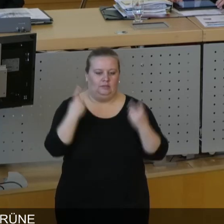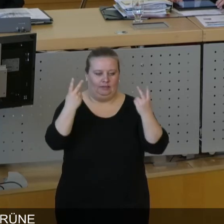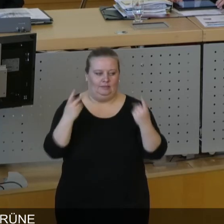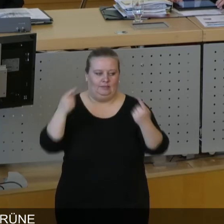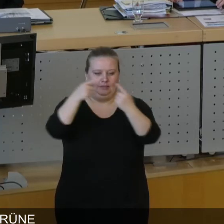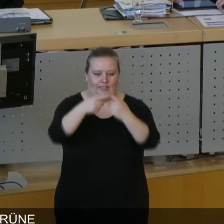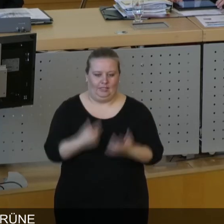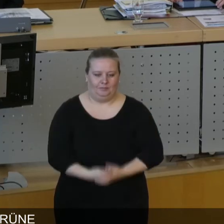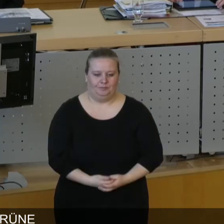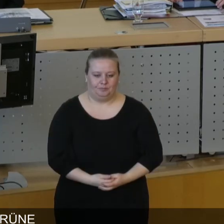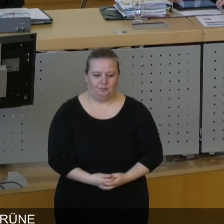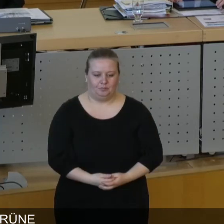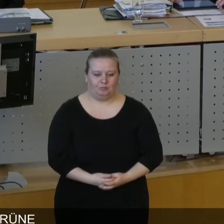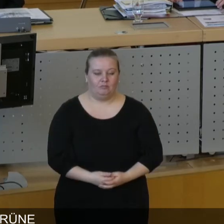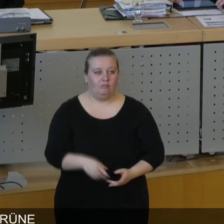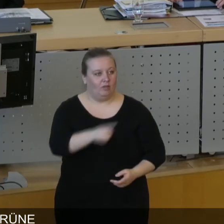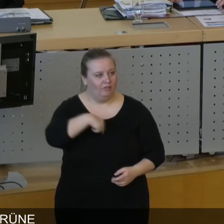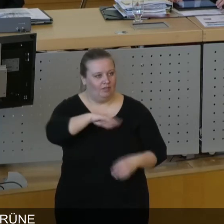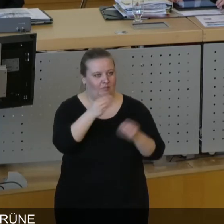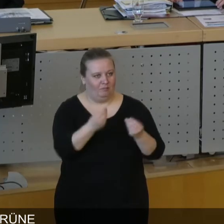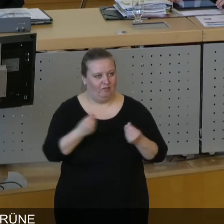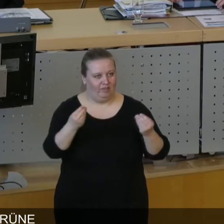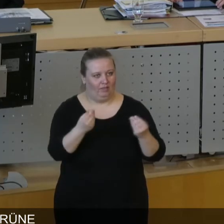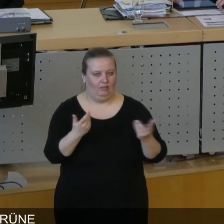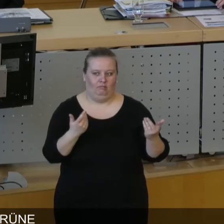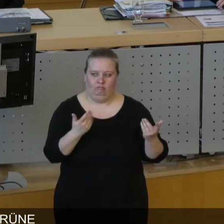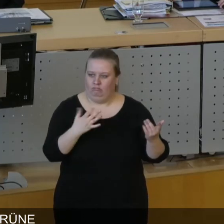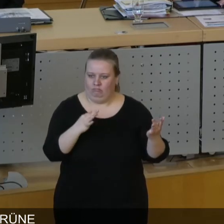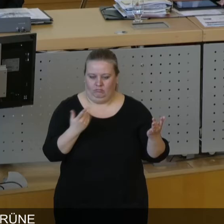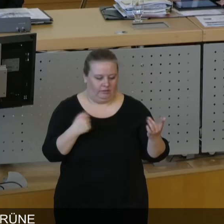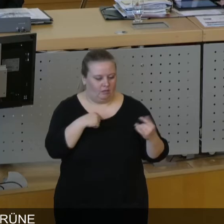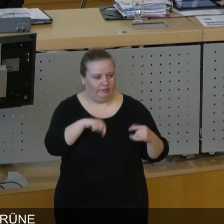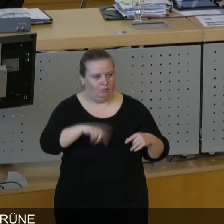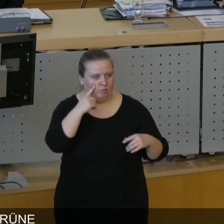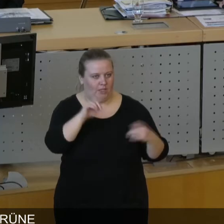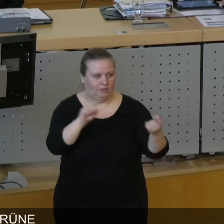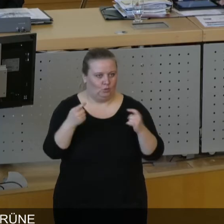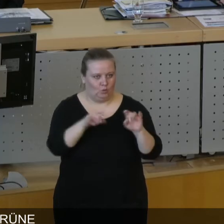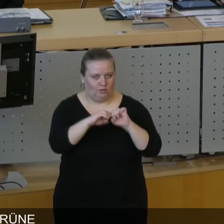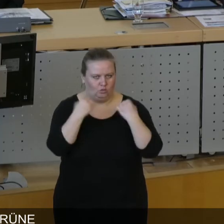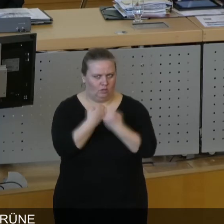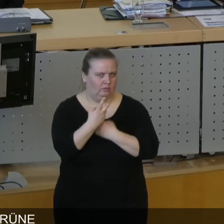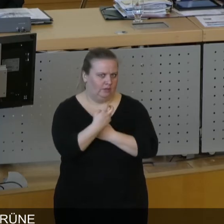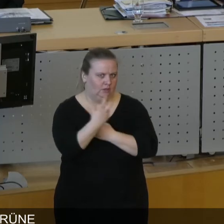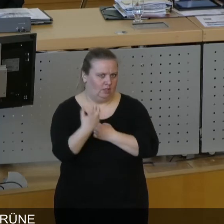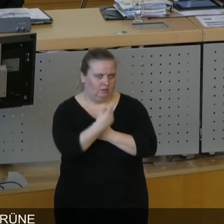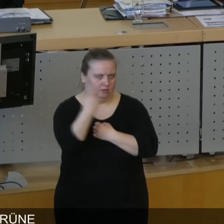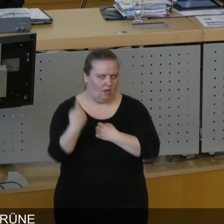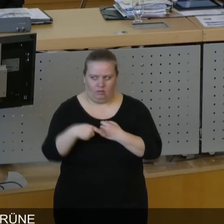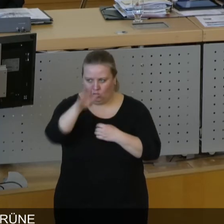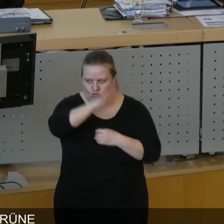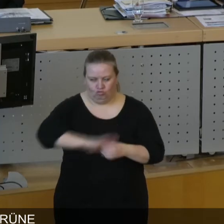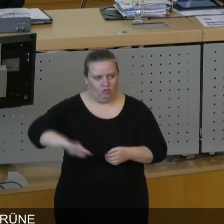es bei der Bürgerbeteiligungssatzung. Wir befinden uns damit in einer Diskussionslage, die seit 20, 30 Jahren in ganz